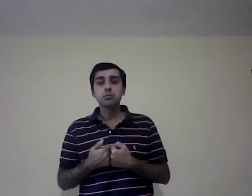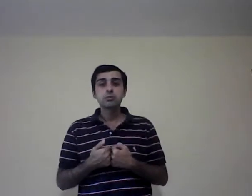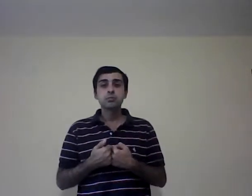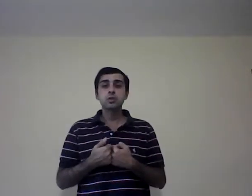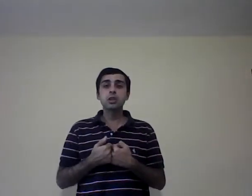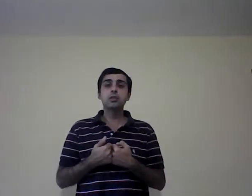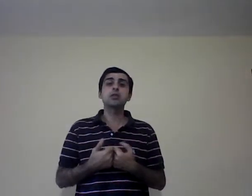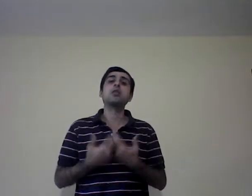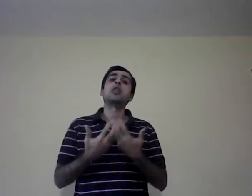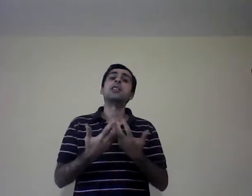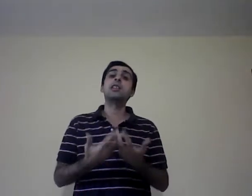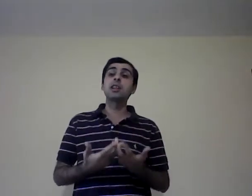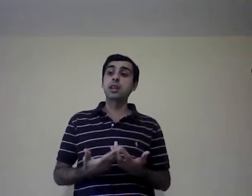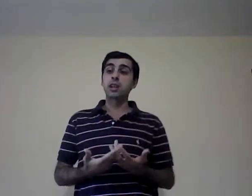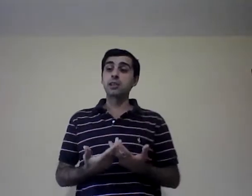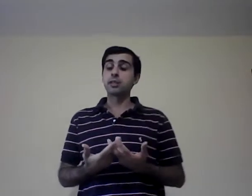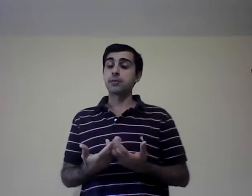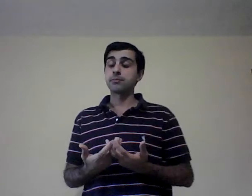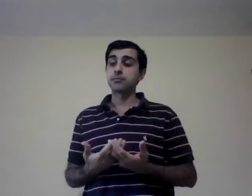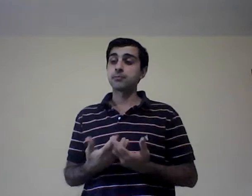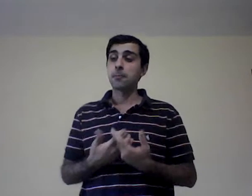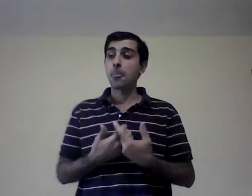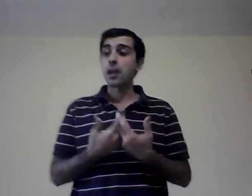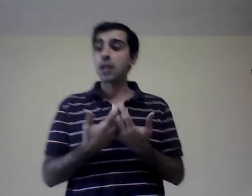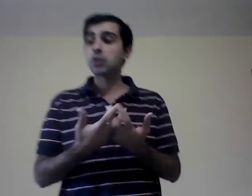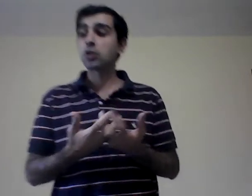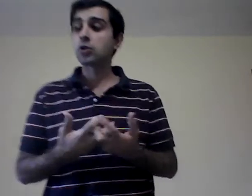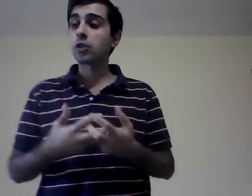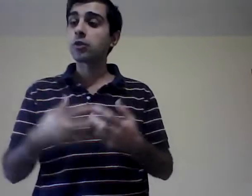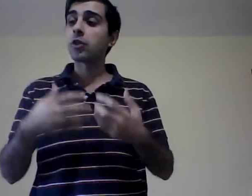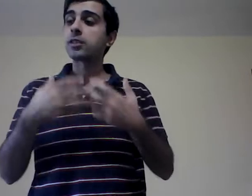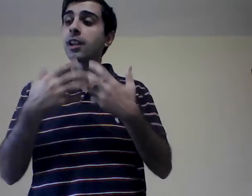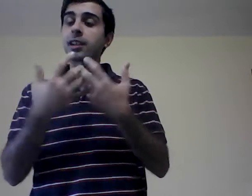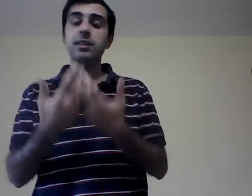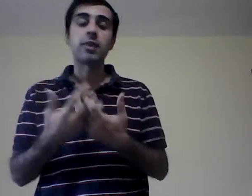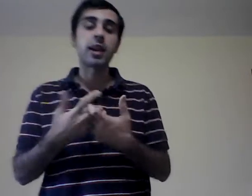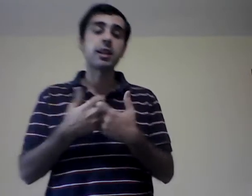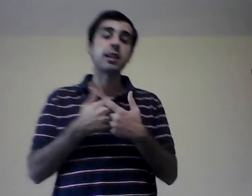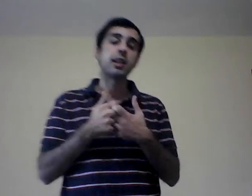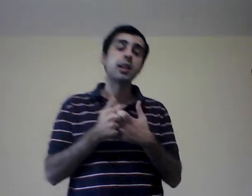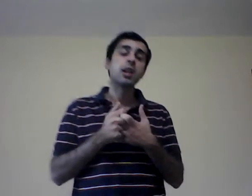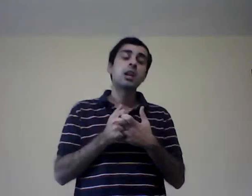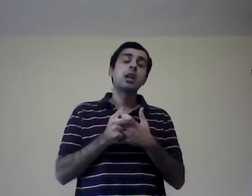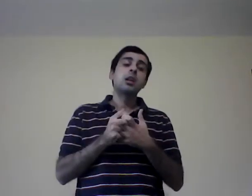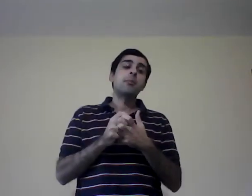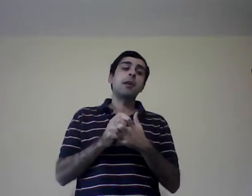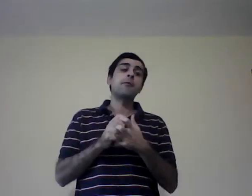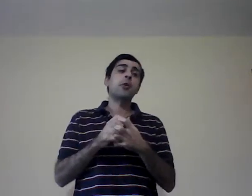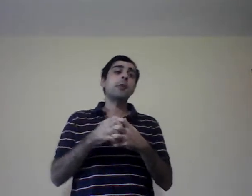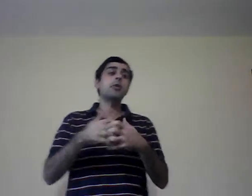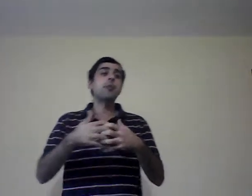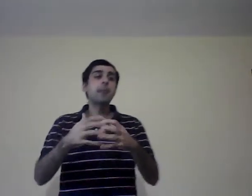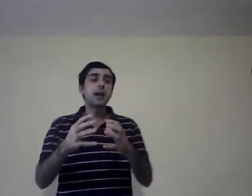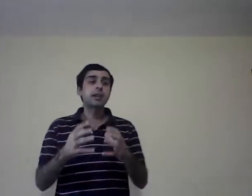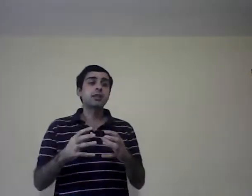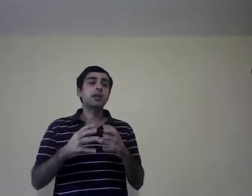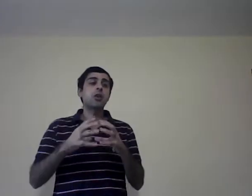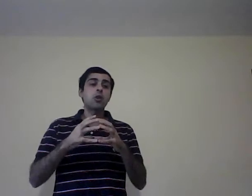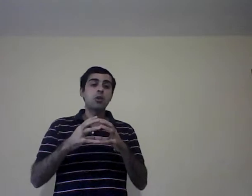si, lo que tienen que realizar. Esas son todas esas actividades que van formando parte, o